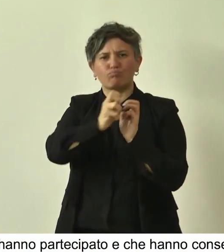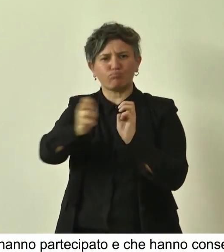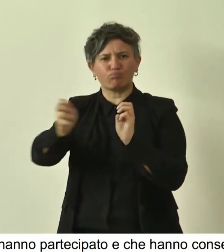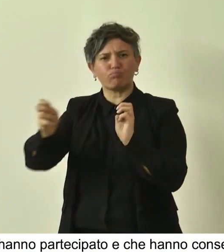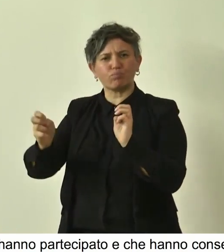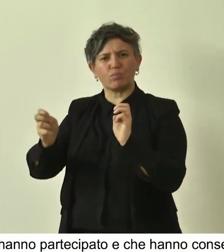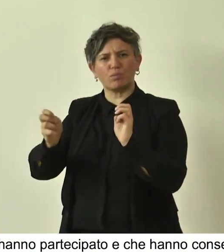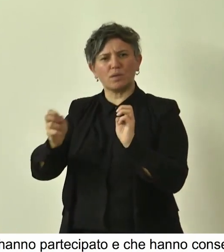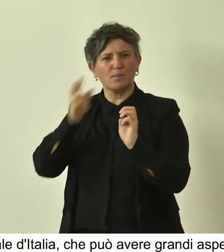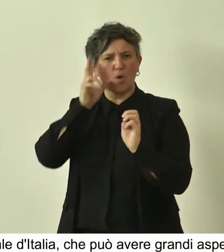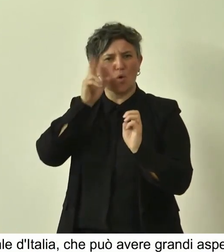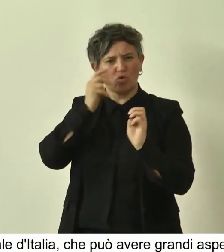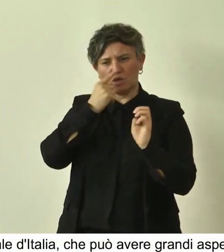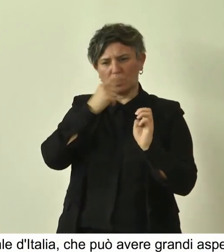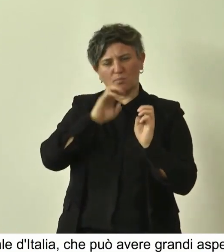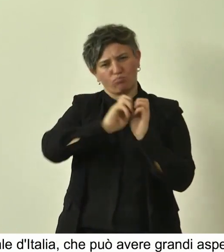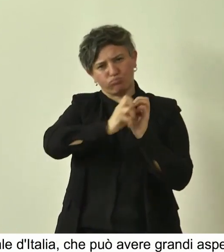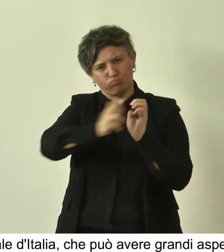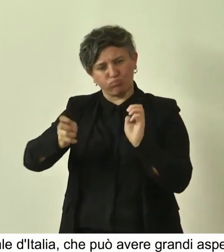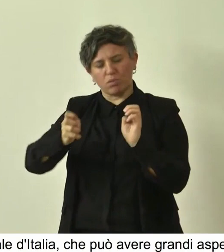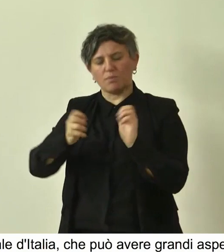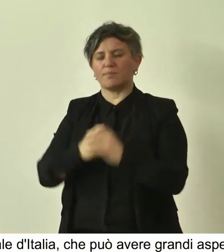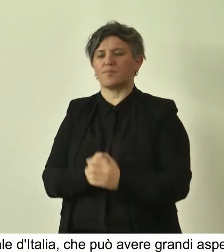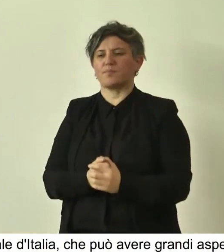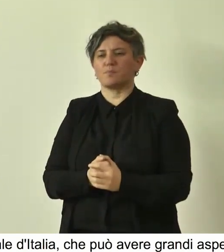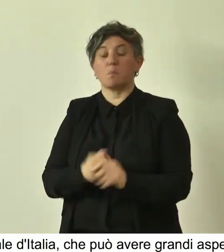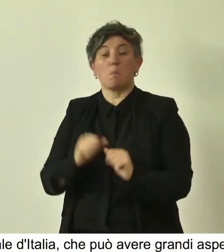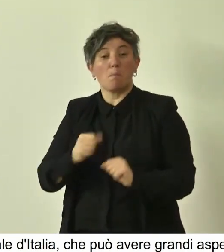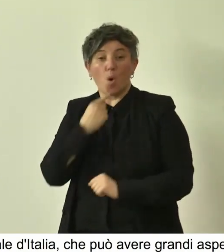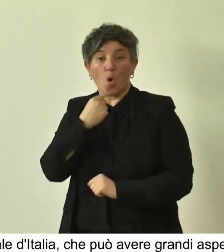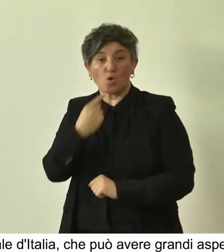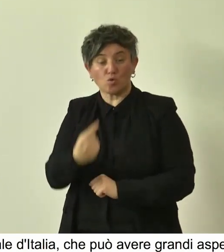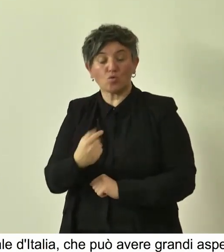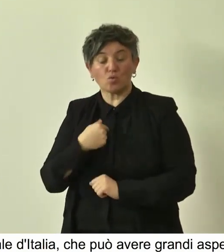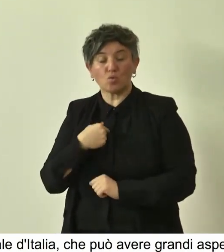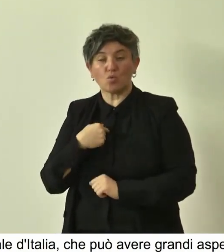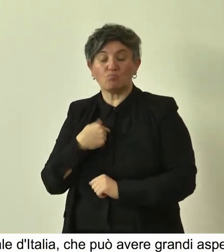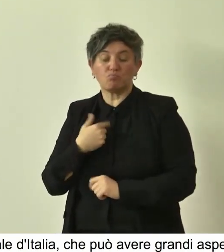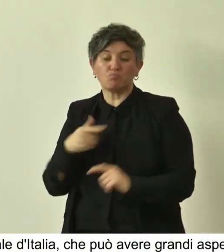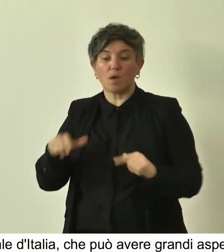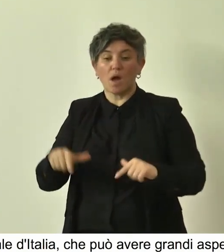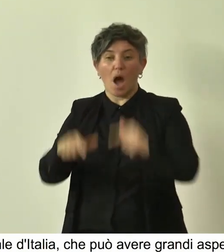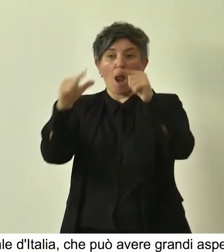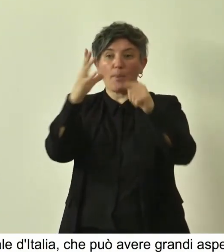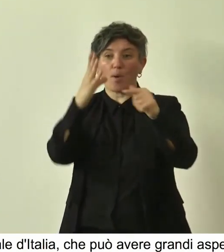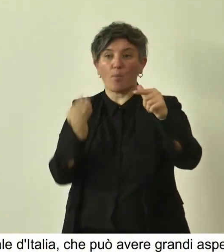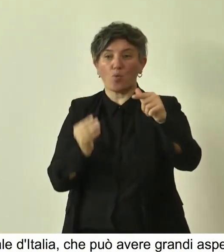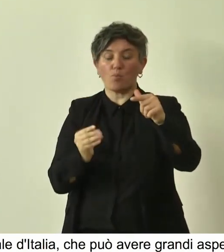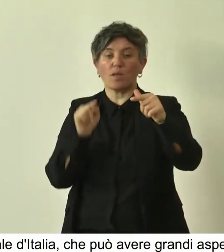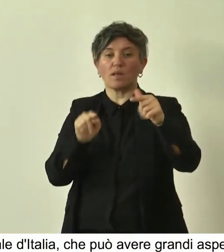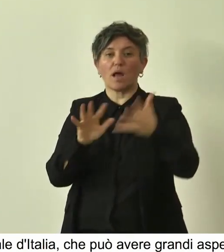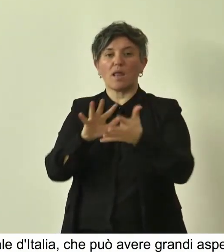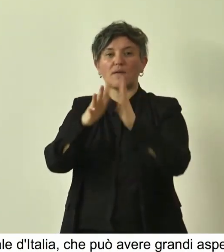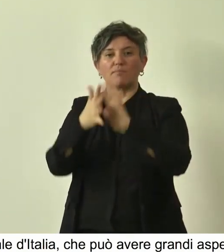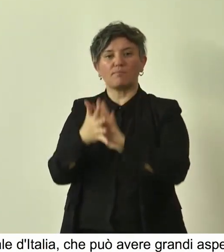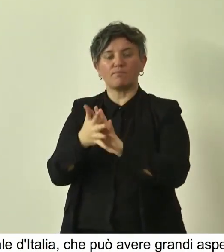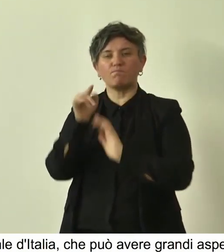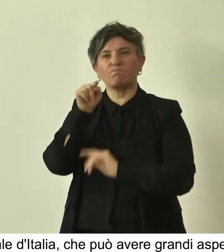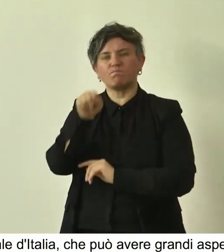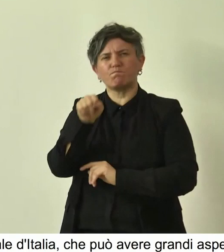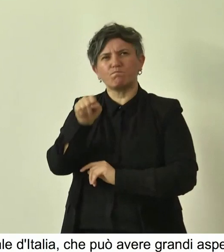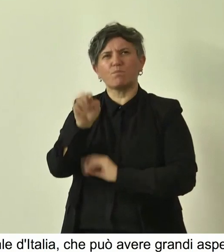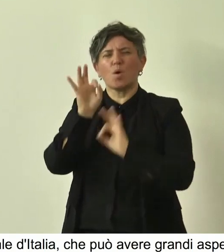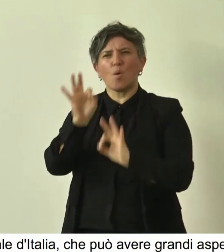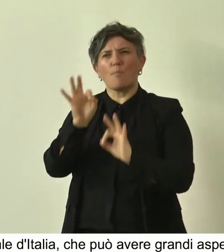vista della conoscenza. E possiamo dire che l'albero monumentale rappresenta intanto un valore